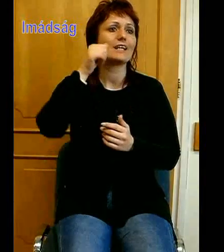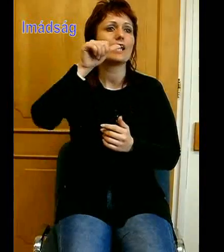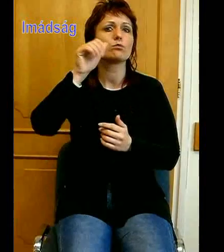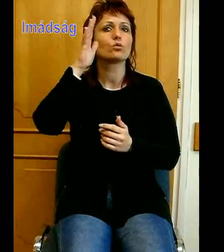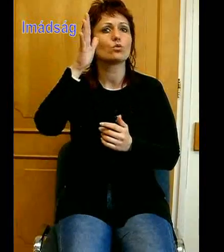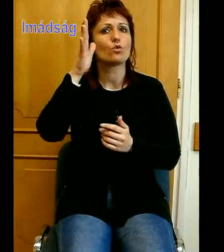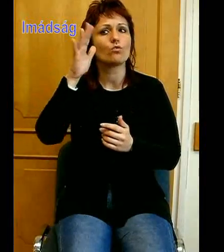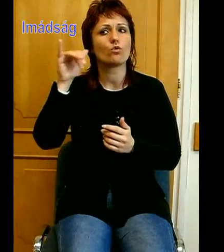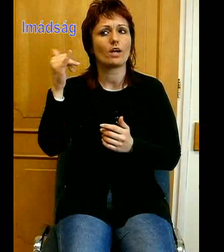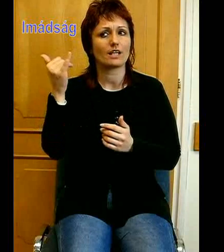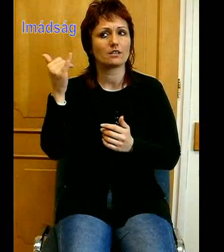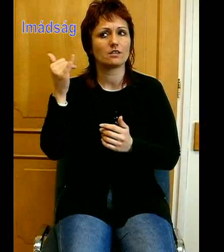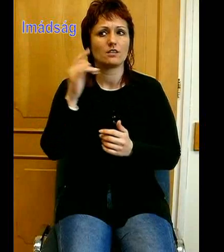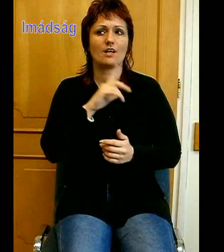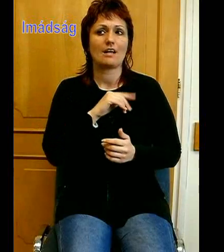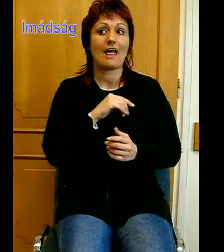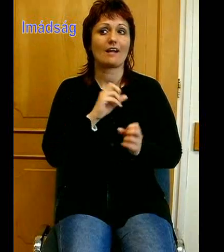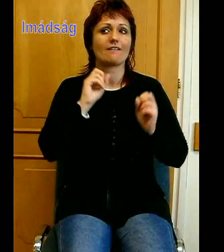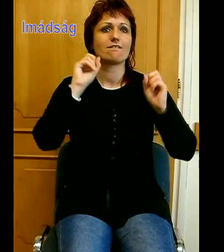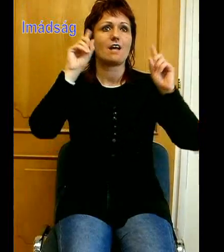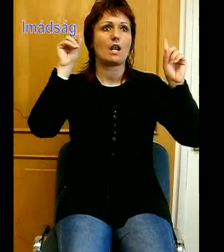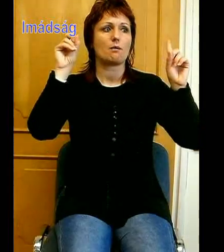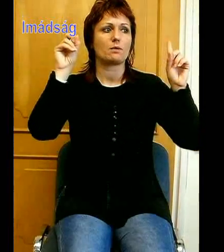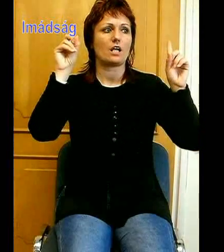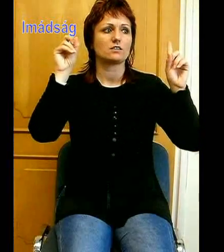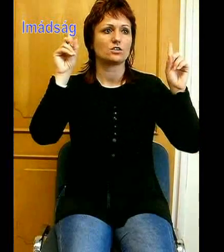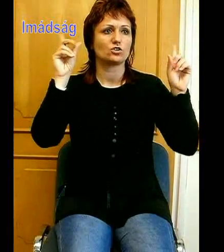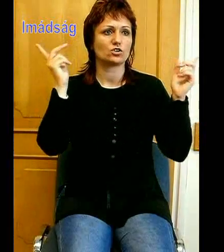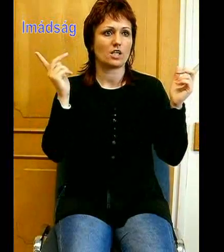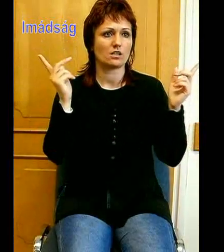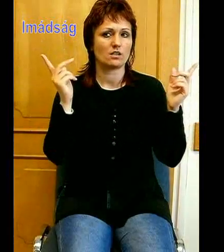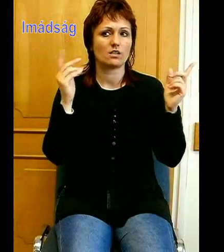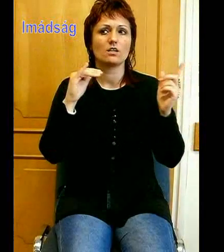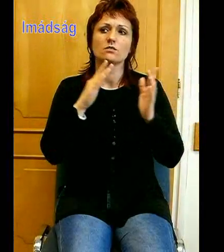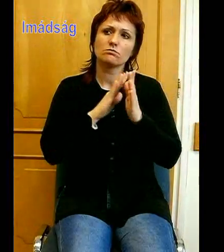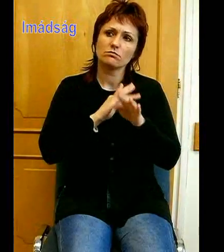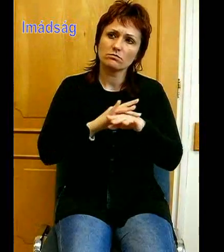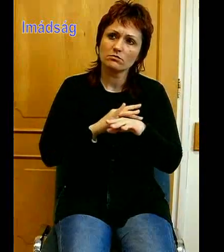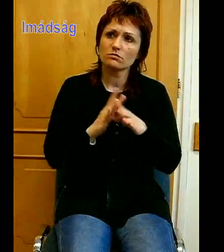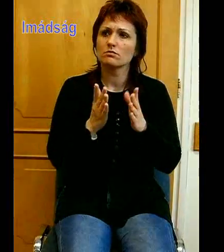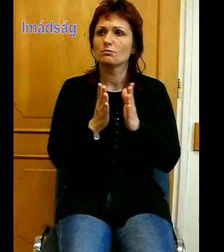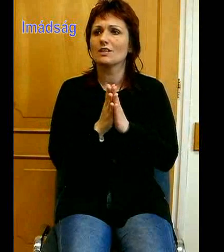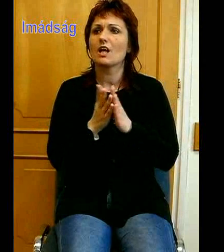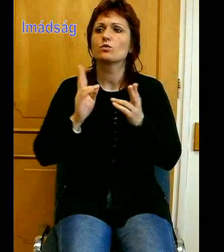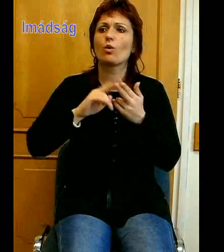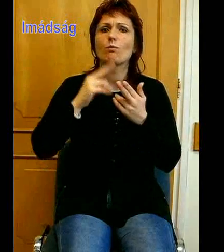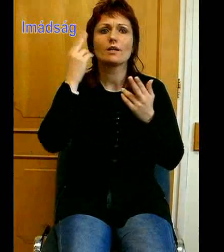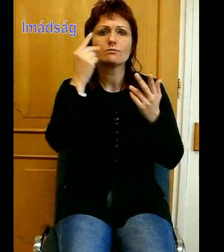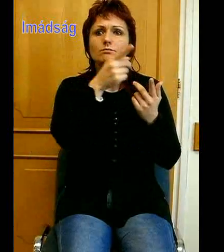lelki feléveldéséért. Könnyörgünk, hogy minél többen megismerjenek és elismerjenek